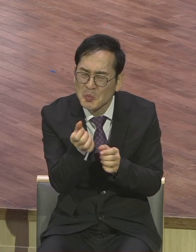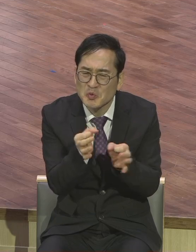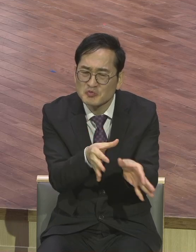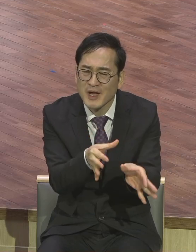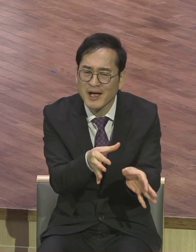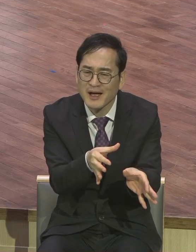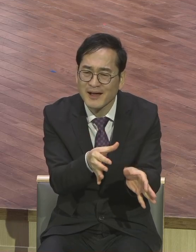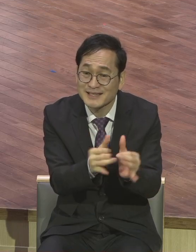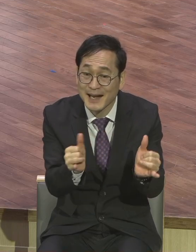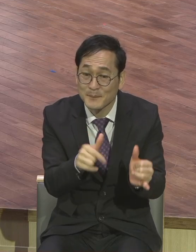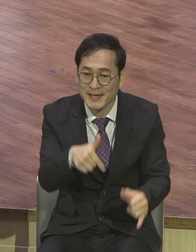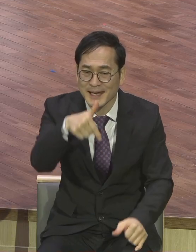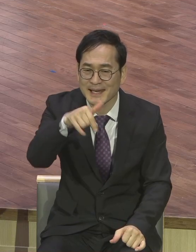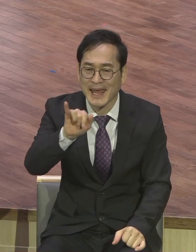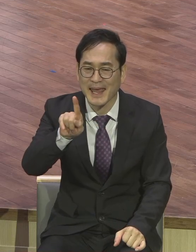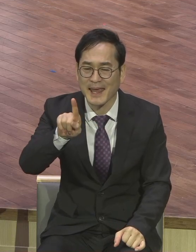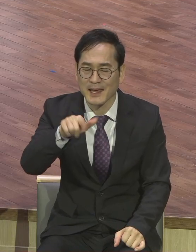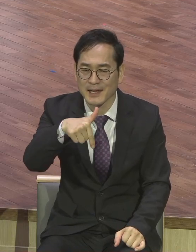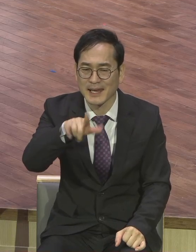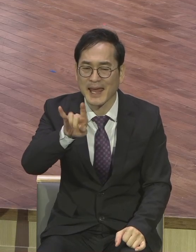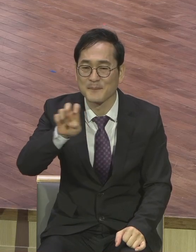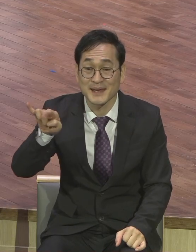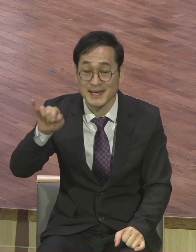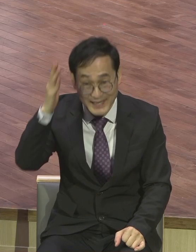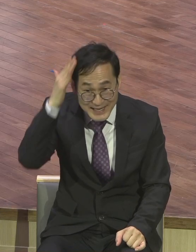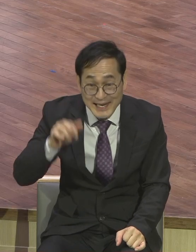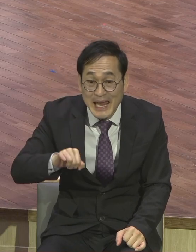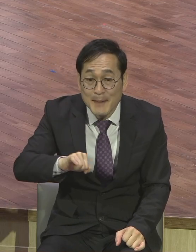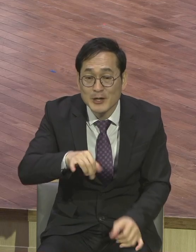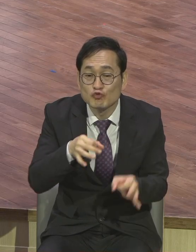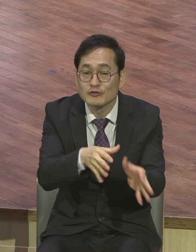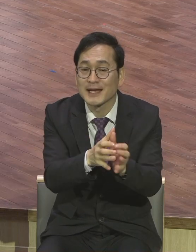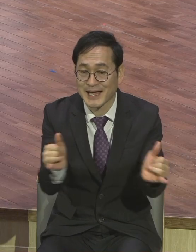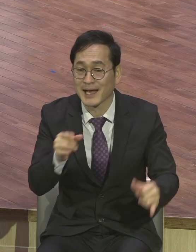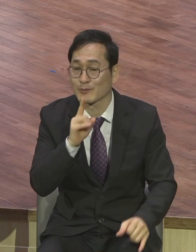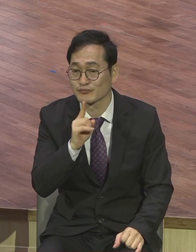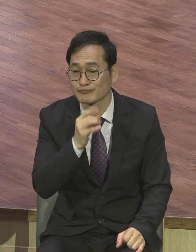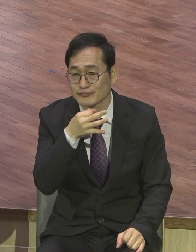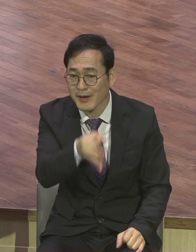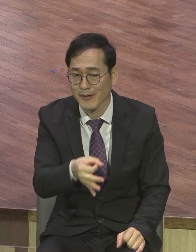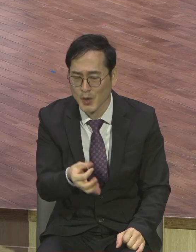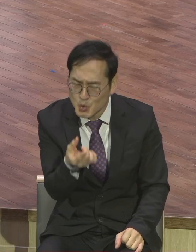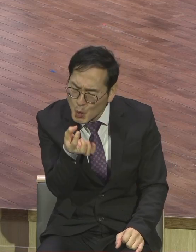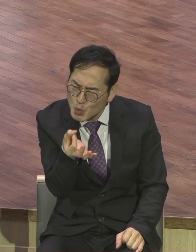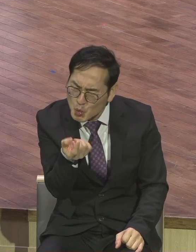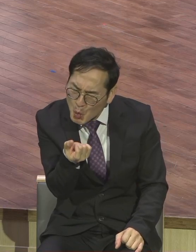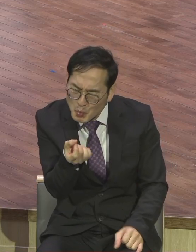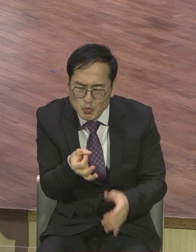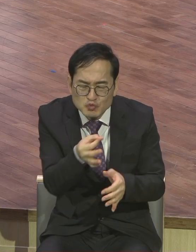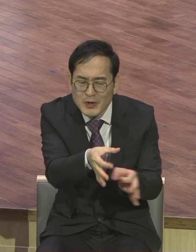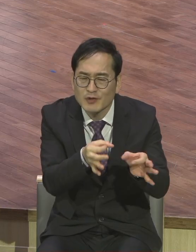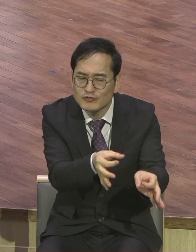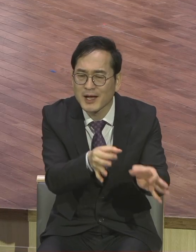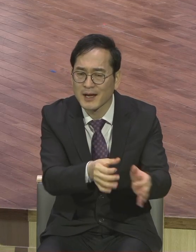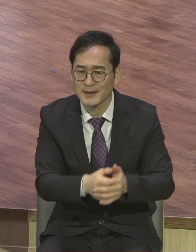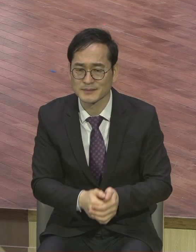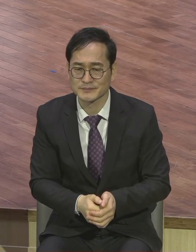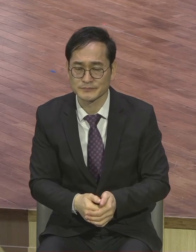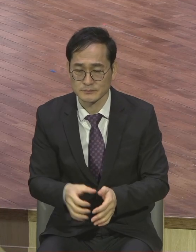개미투자자 그러죠 개미투자자들이 많이 있어요 그런데 주식이 급변하는 가운데 손해를